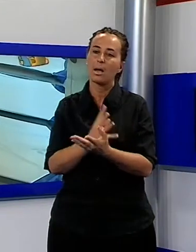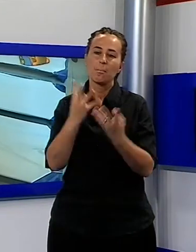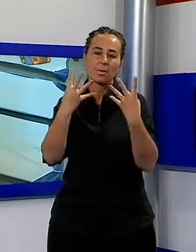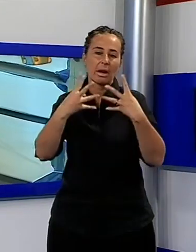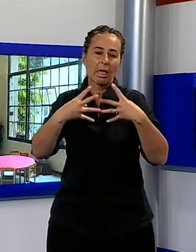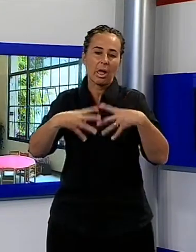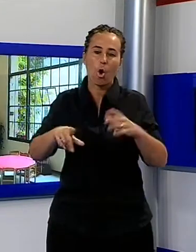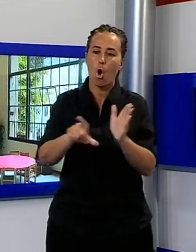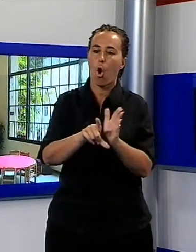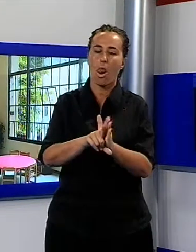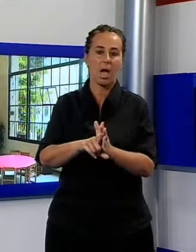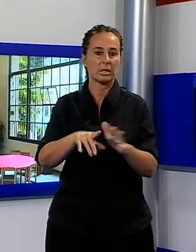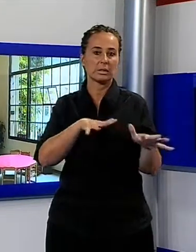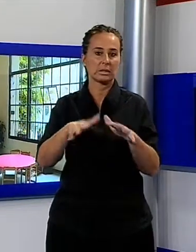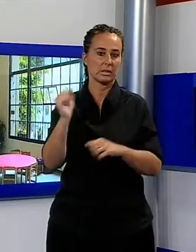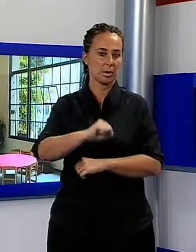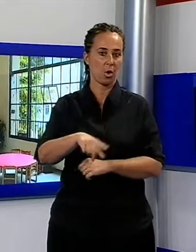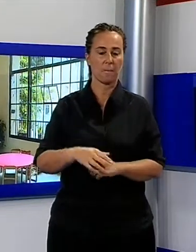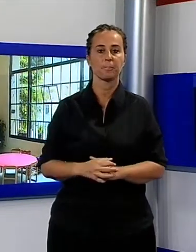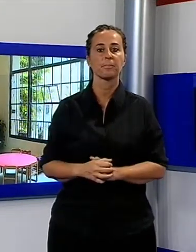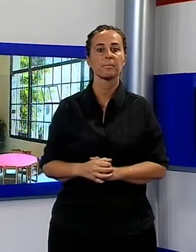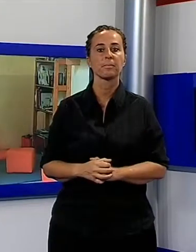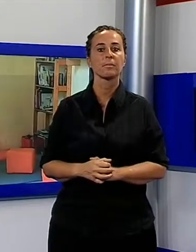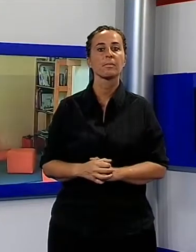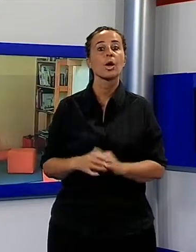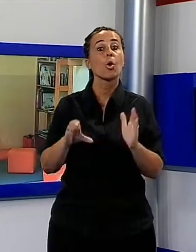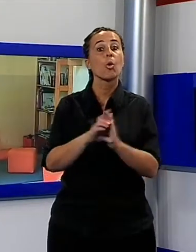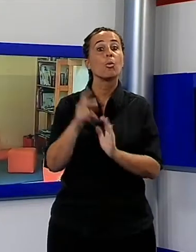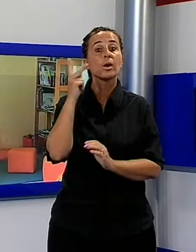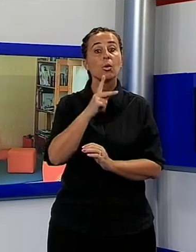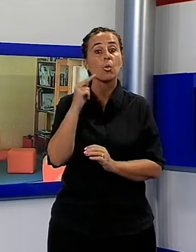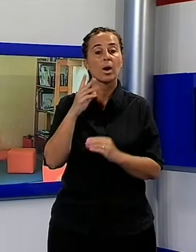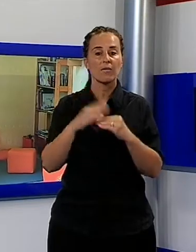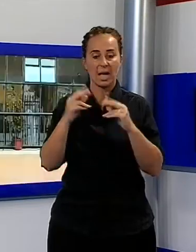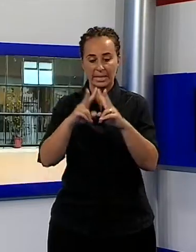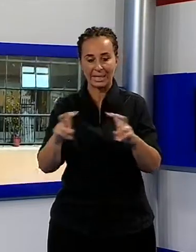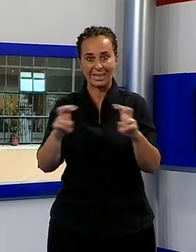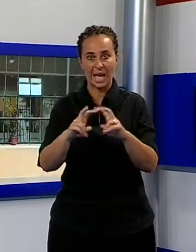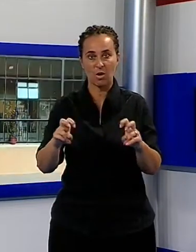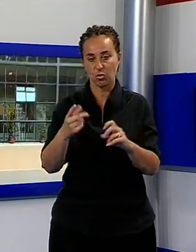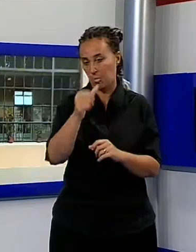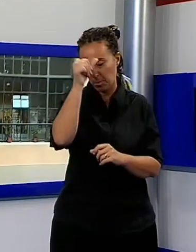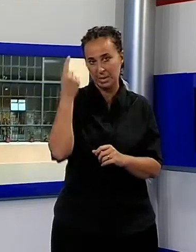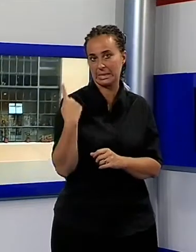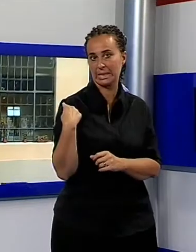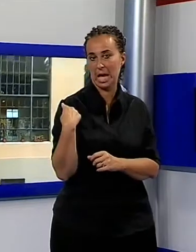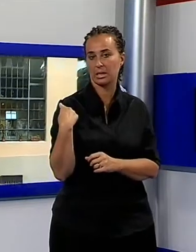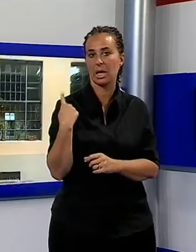Durante l'estate appena trascorsa, il Comune di Lucca ha realizzato le indagini sulla vulnerabilità sismica e l'adeguamento